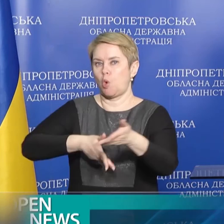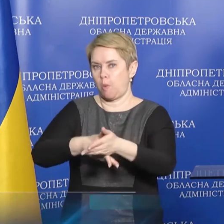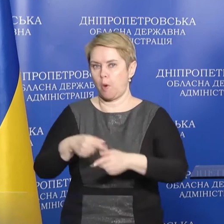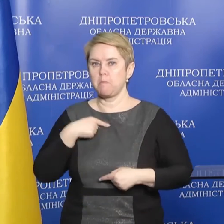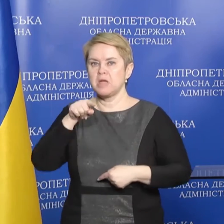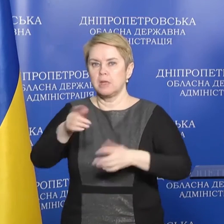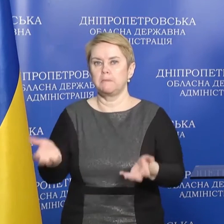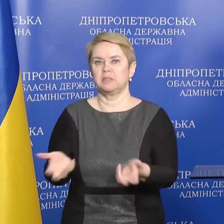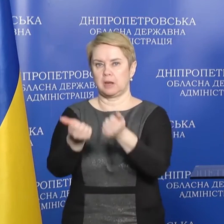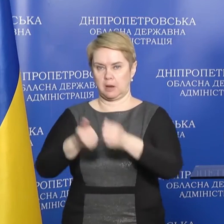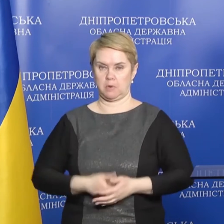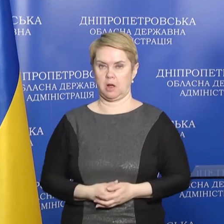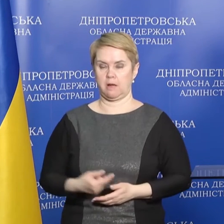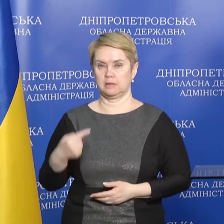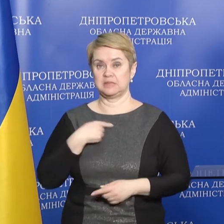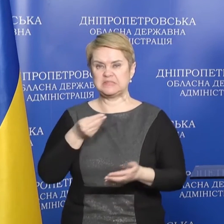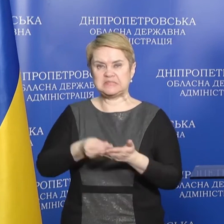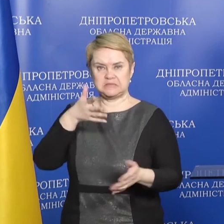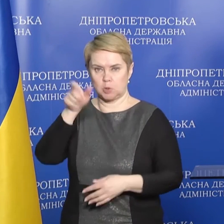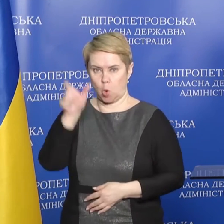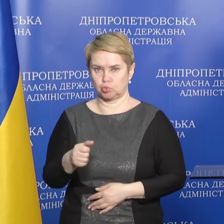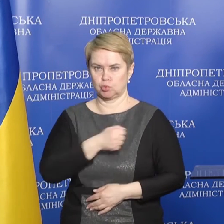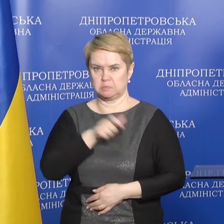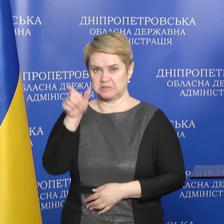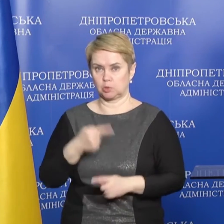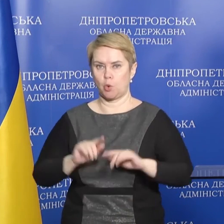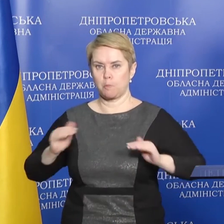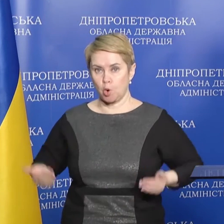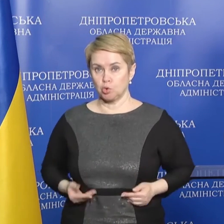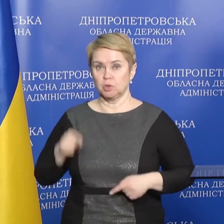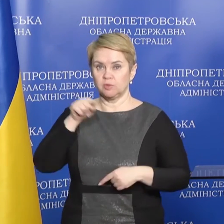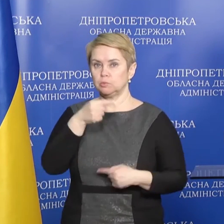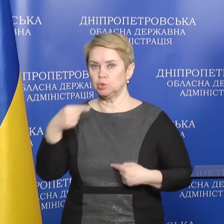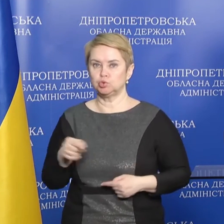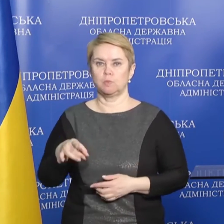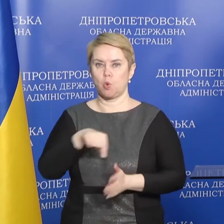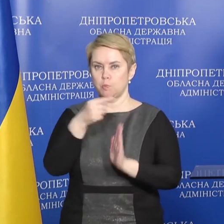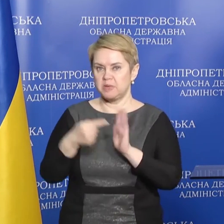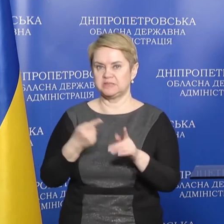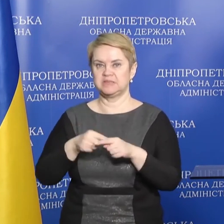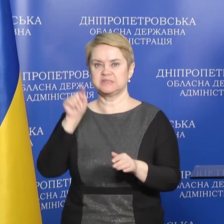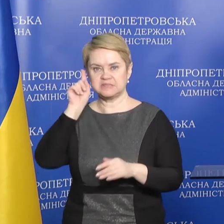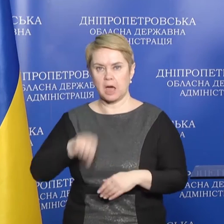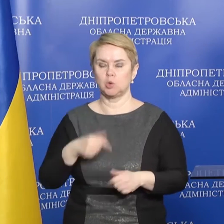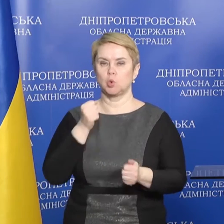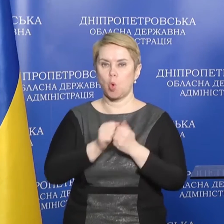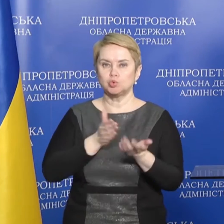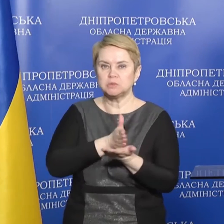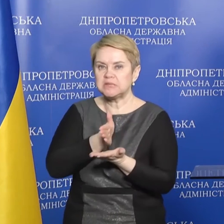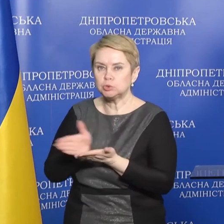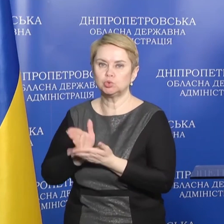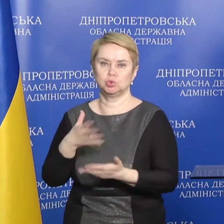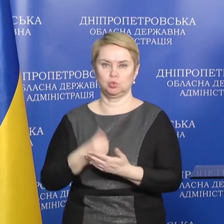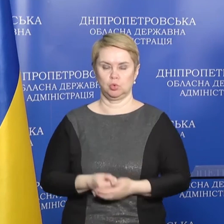ми їх підтримка. Незвичайна цінність кожного бійця, який проживає в тому чи іншому місці – це те, що він знає кожну стежинку.